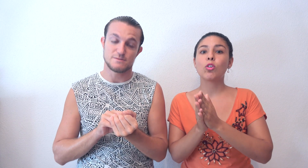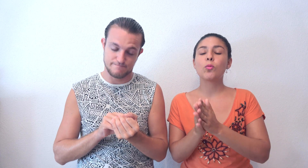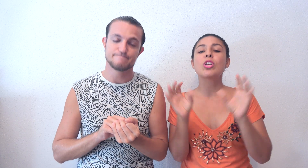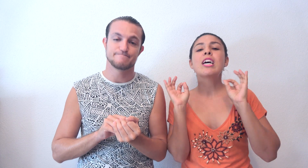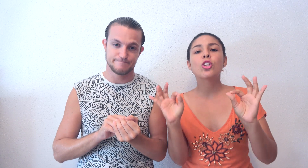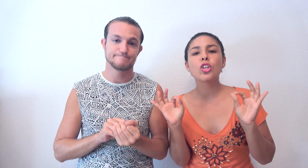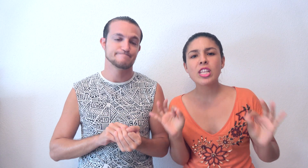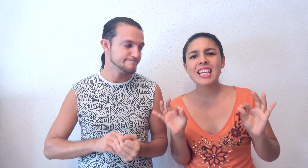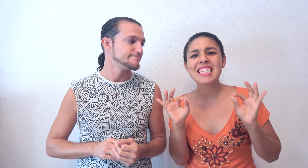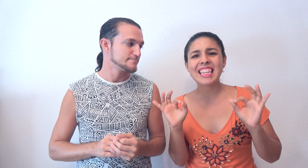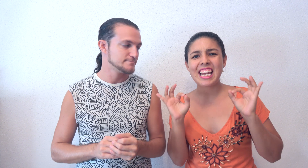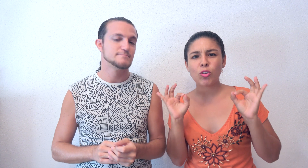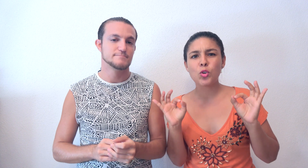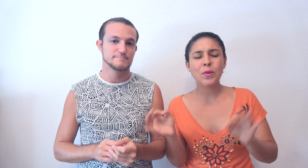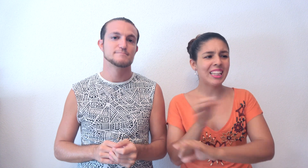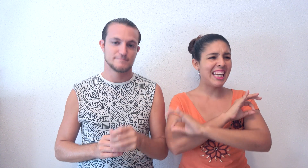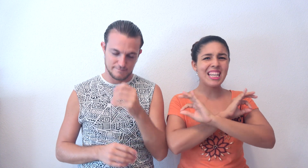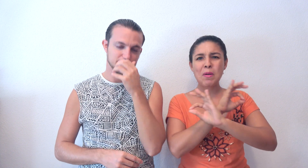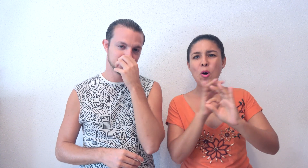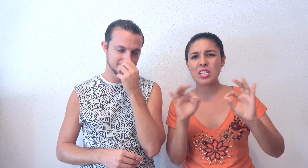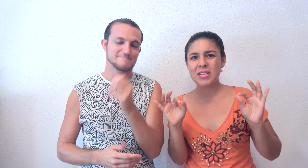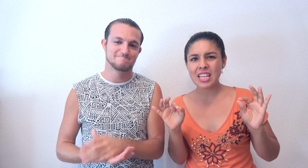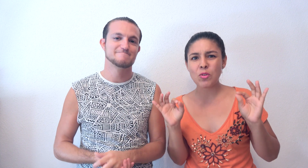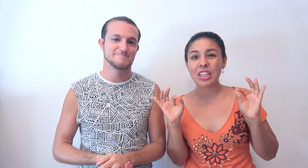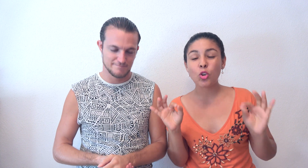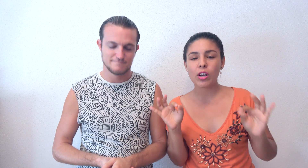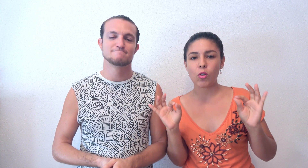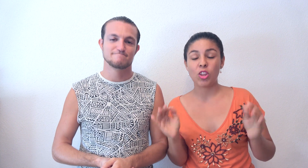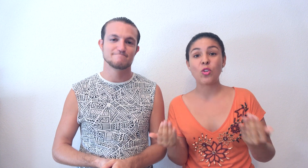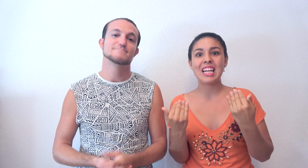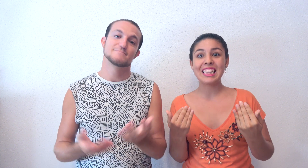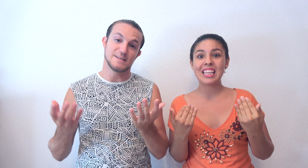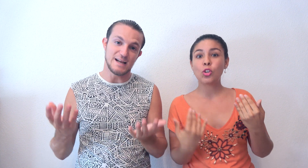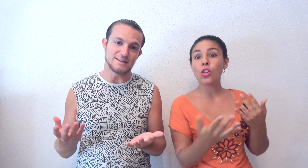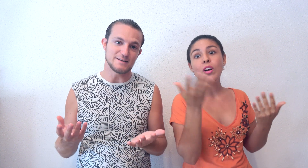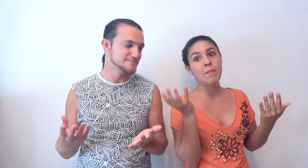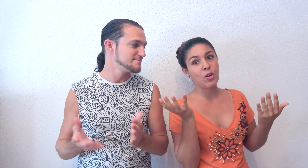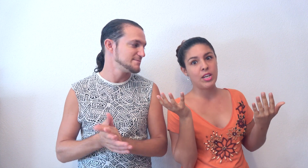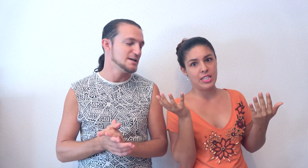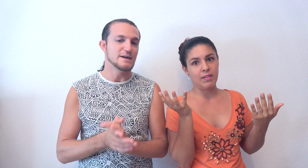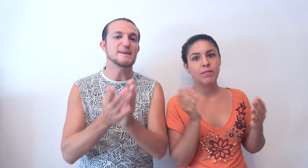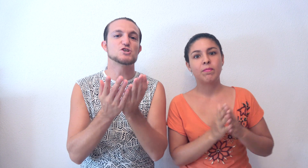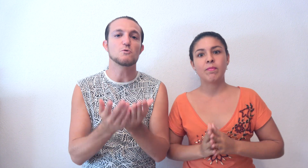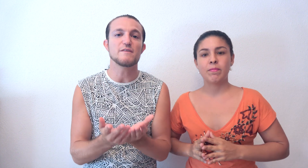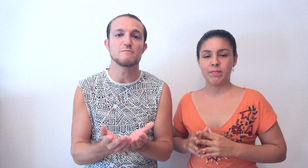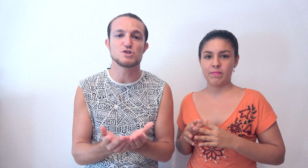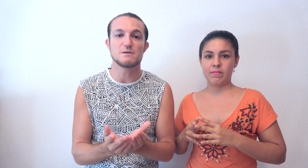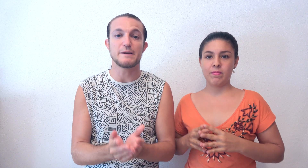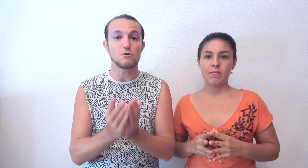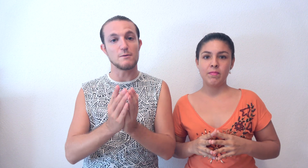con autobús. No te os tenéis que sentar en autobús para tener las mejores vistas durante todo el recorrido. Delante de todo, en mano derecha. queréis, ¿cómo lo hacemos si siempre hay cola?